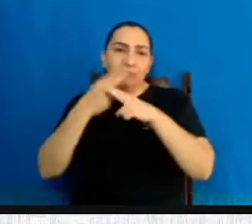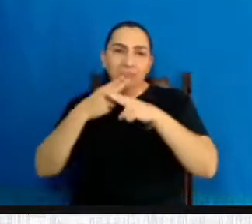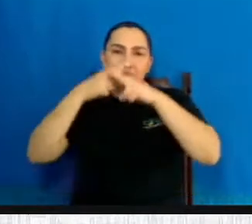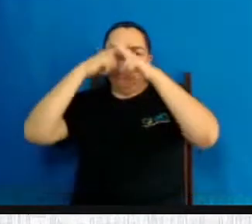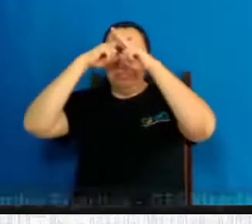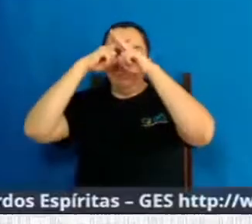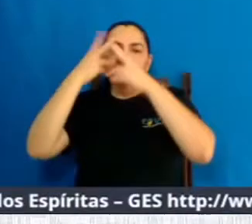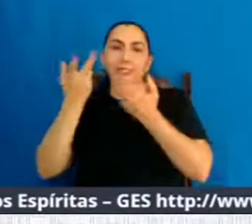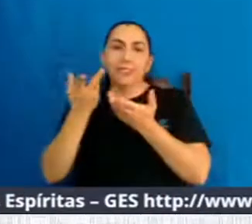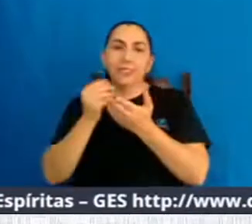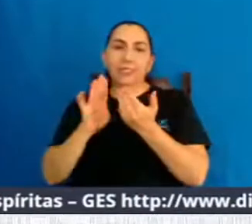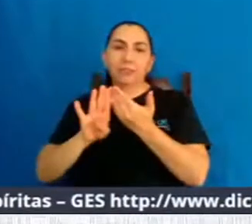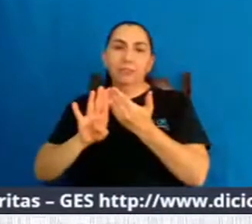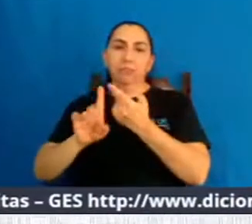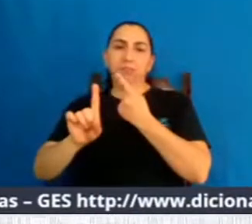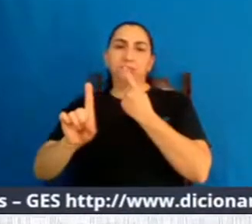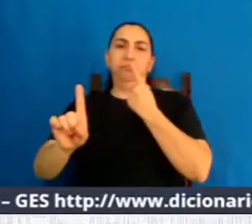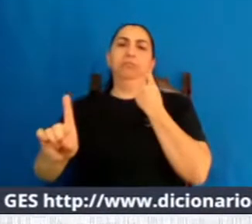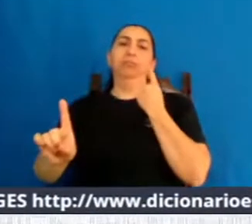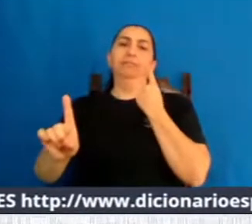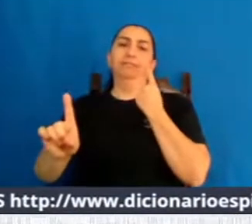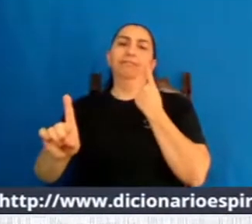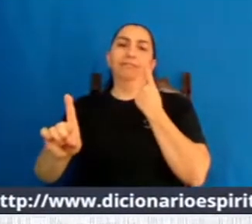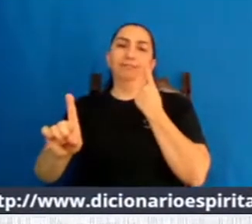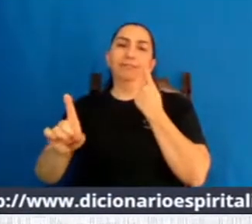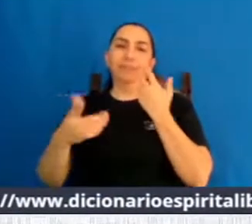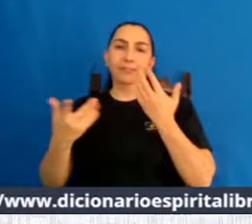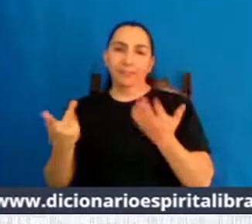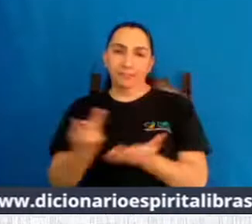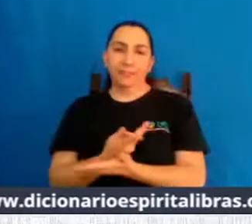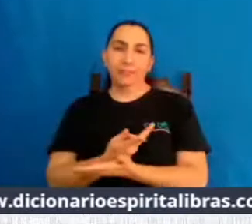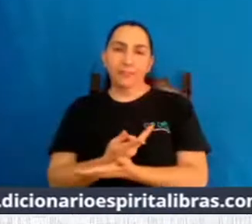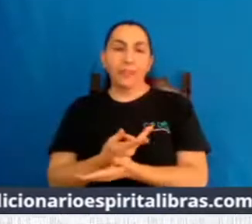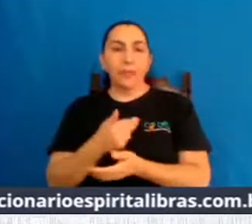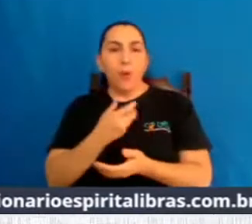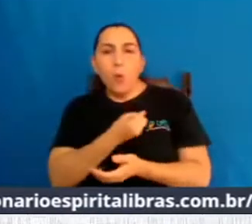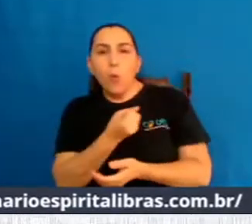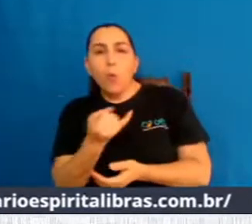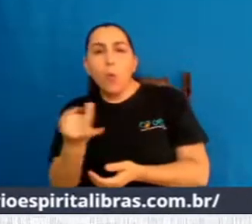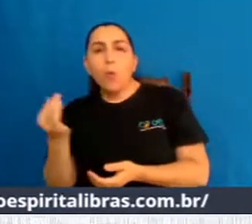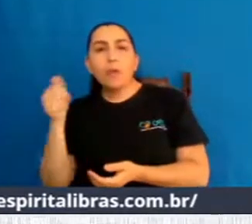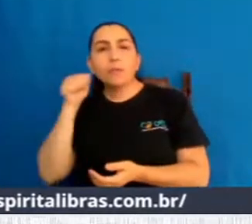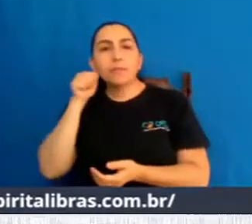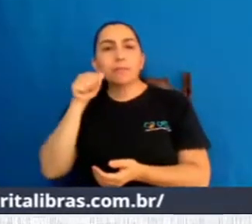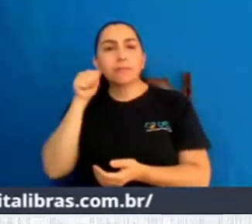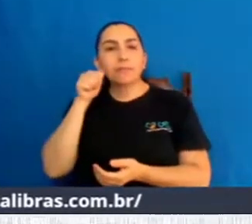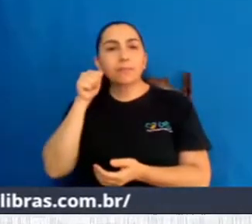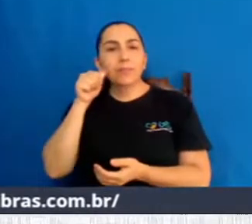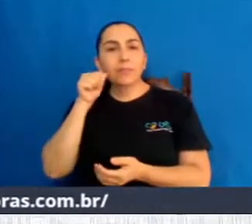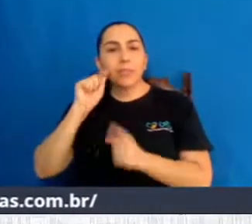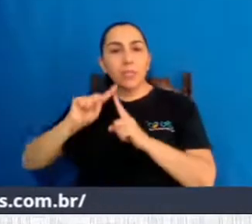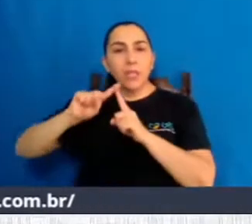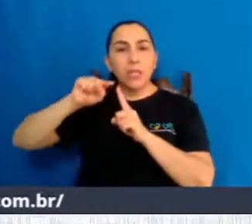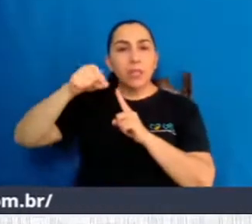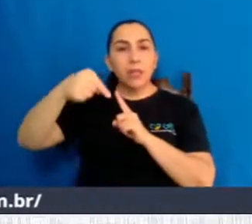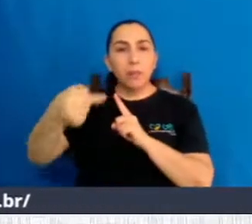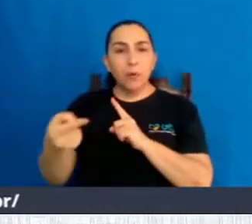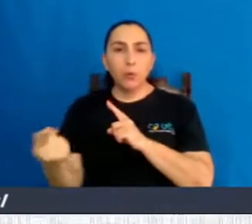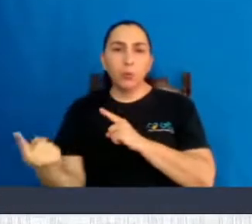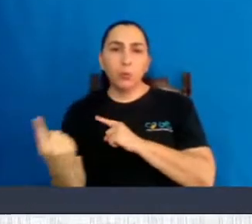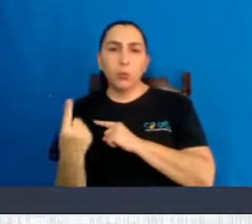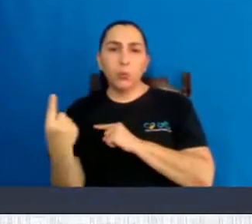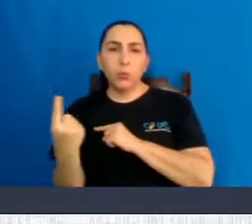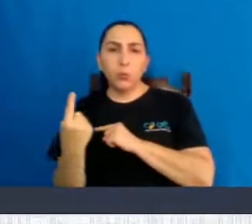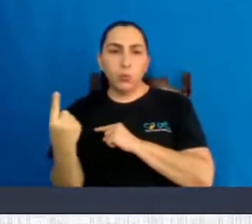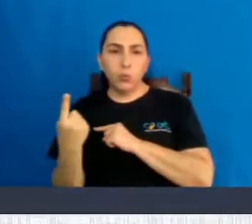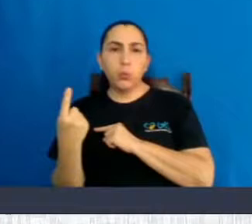envolve até, é muito comum a separação desses casais. Então, quantas mulheres que até ficam depois mais tarde sozinhas, sem o